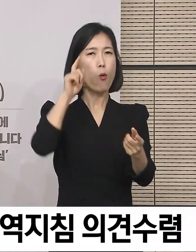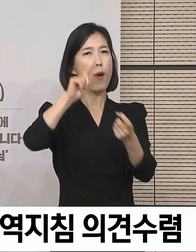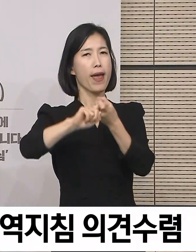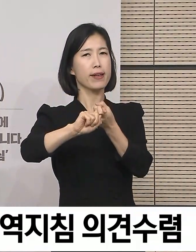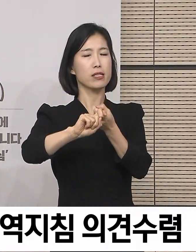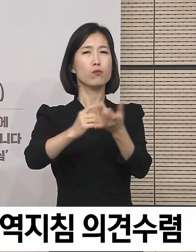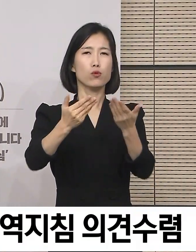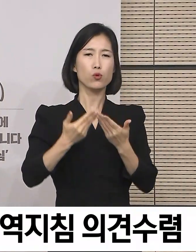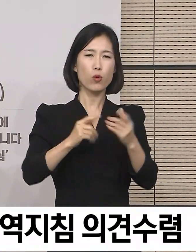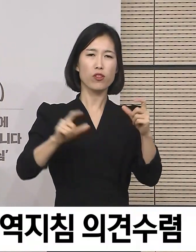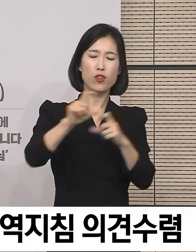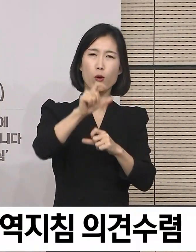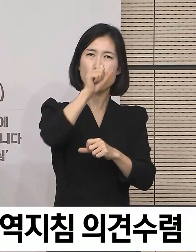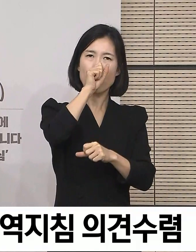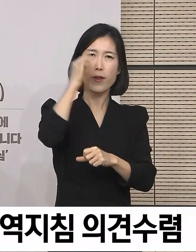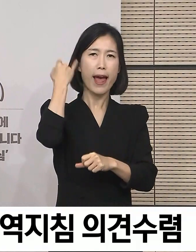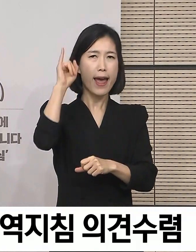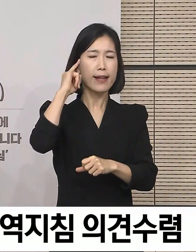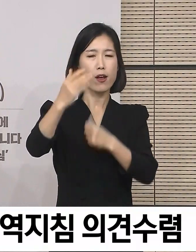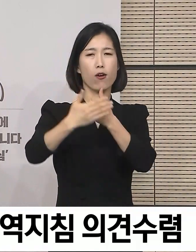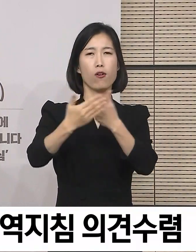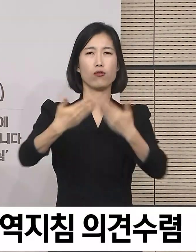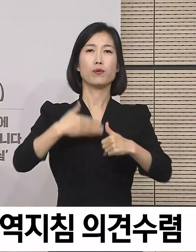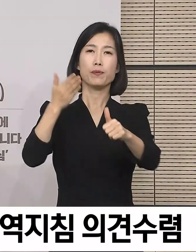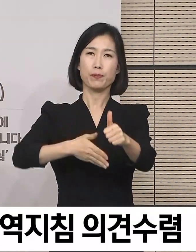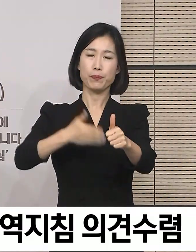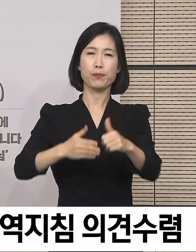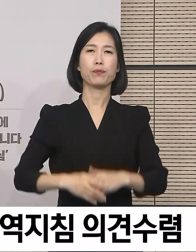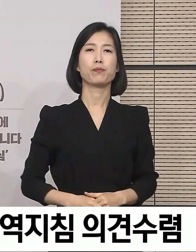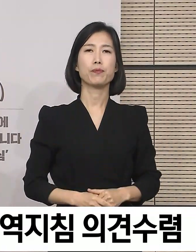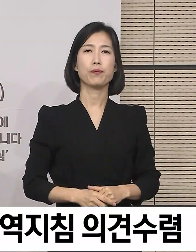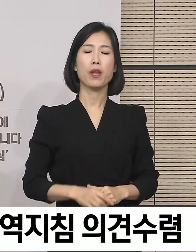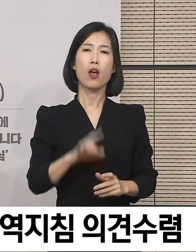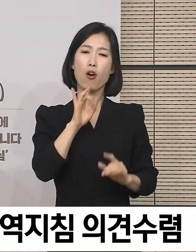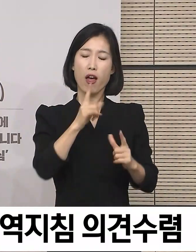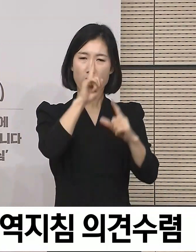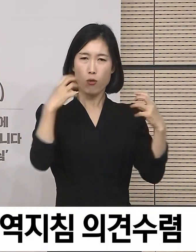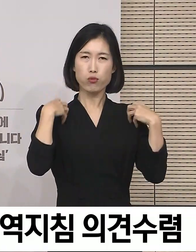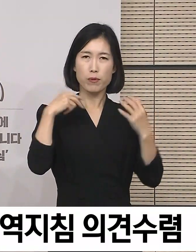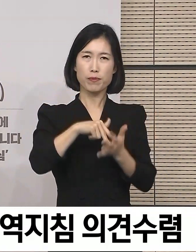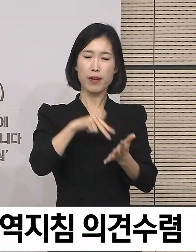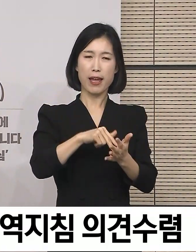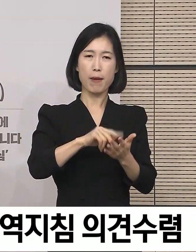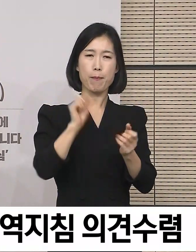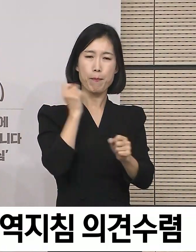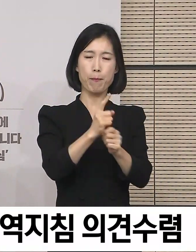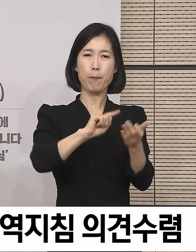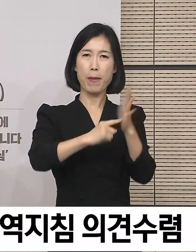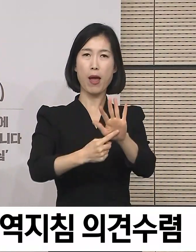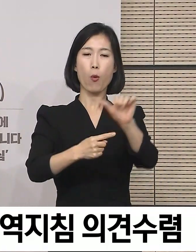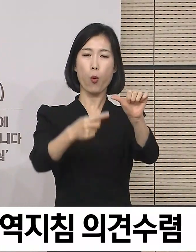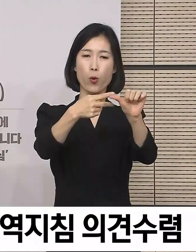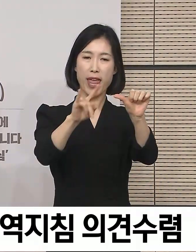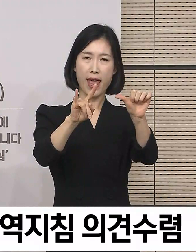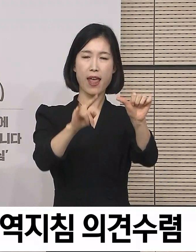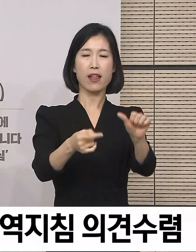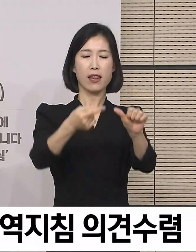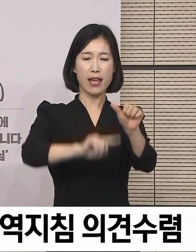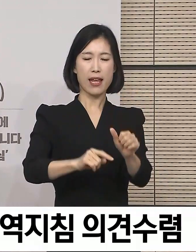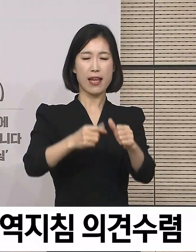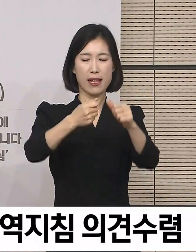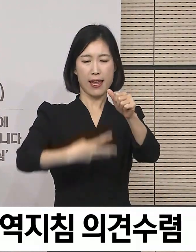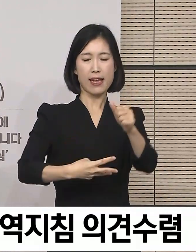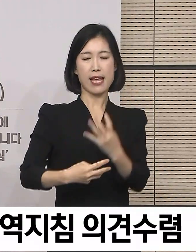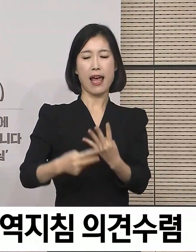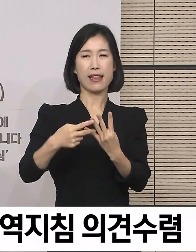제안해 주시기를 부탁드립니다. 아울러 이미 발표된 개인 방역 5대 수치관과 4대 보조 수치관에